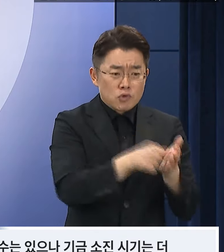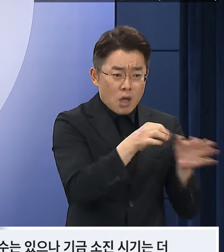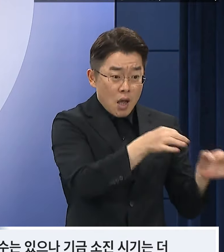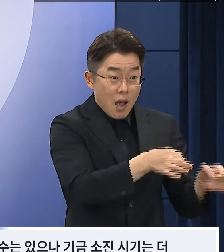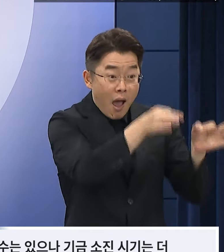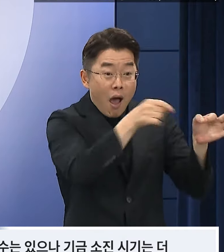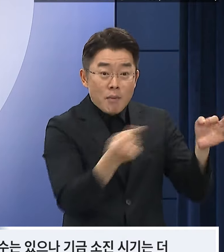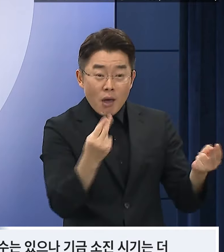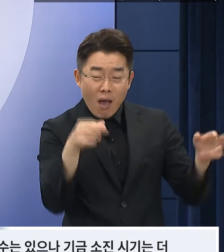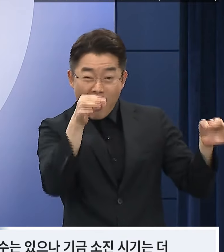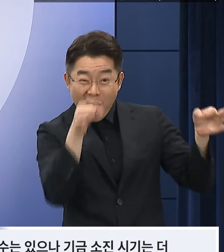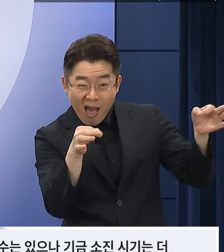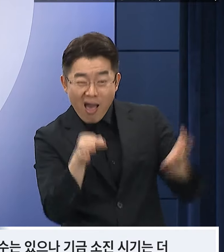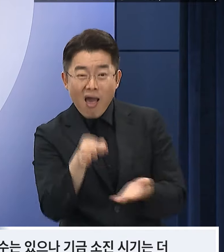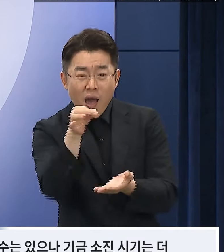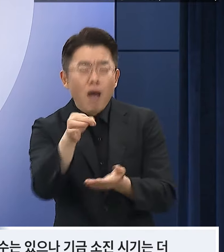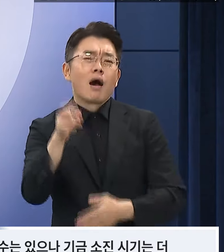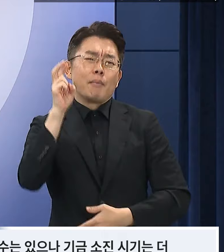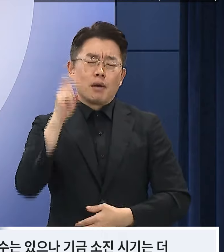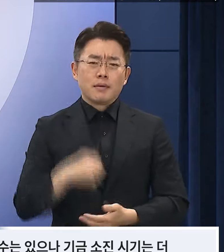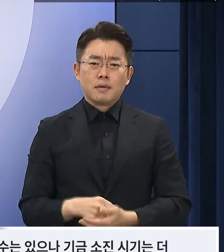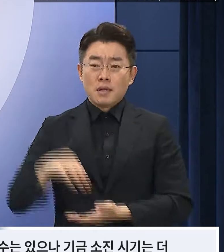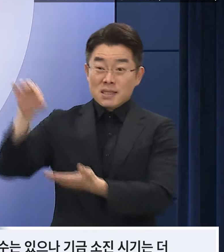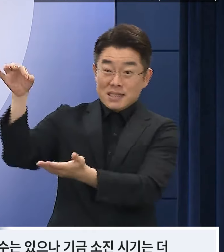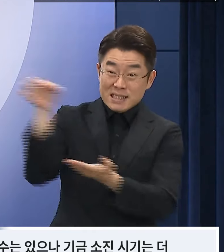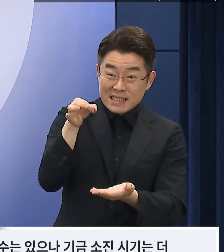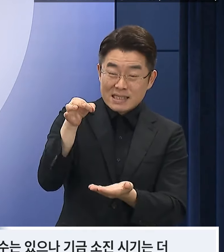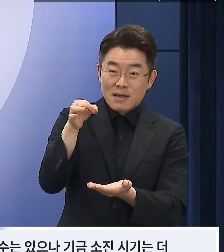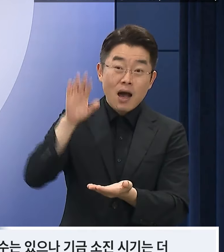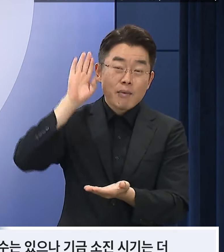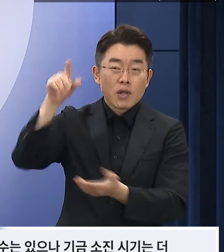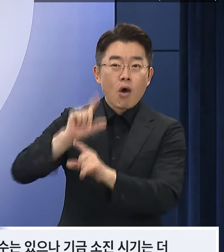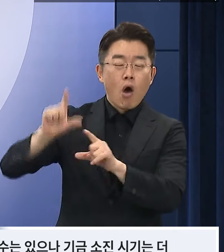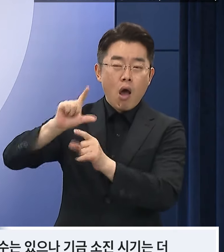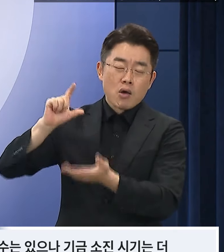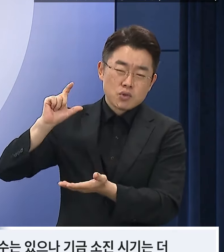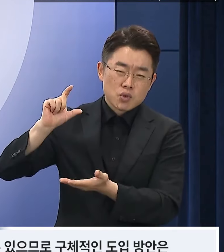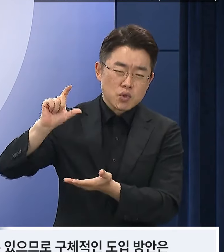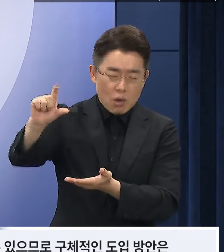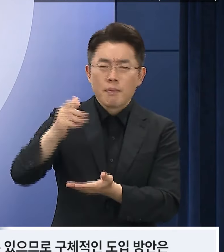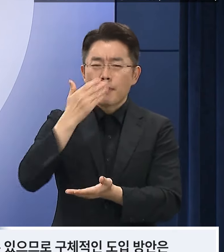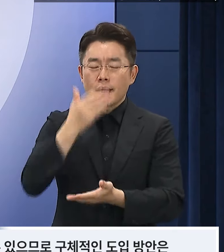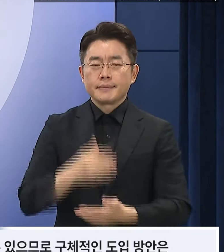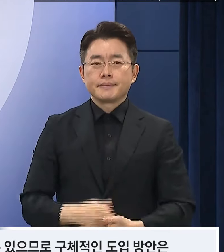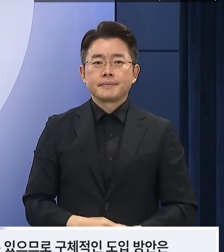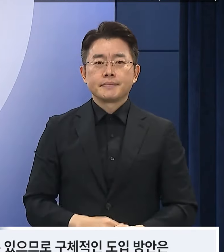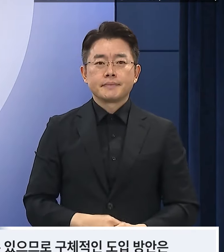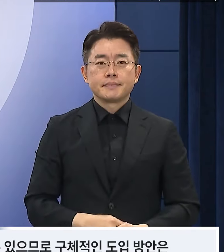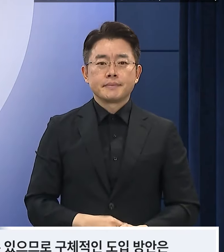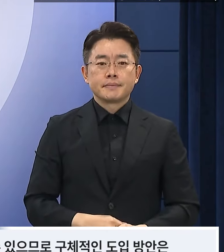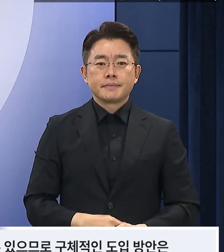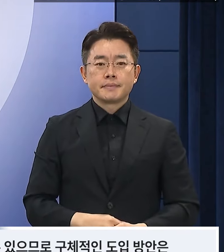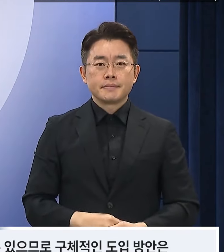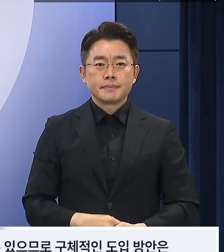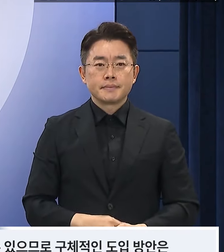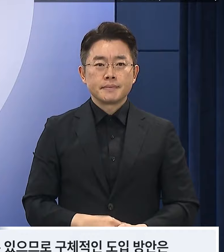낮아질 수는 있으나 기금소진 시기는 더 연장됩니다. 그러나 다만